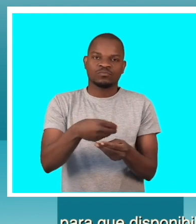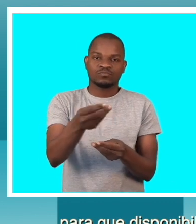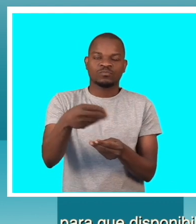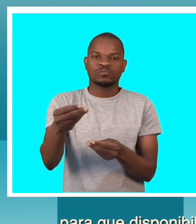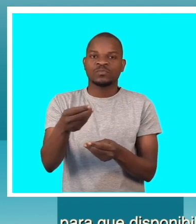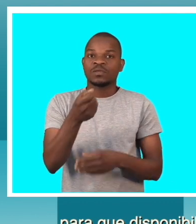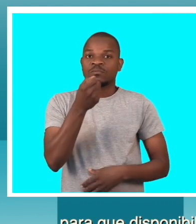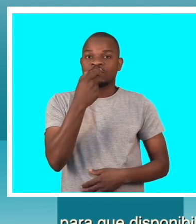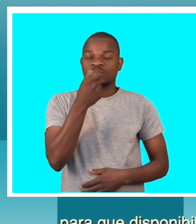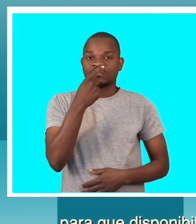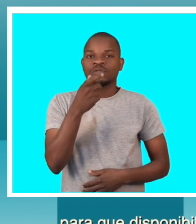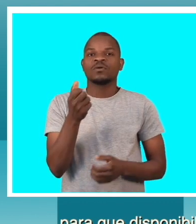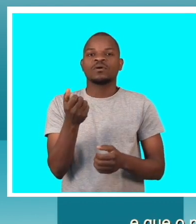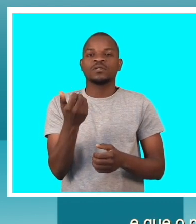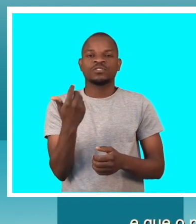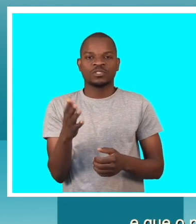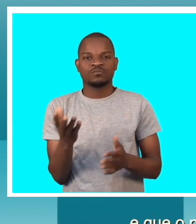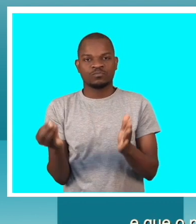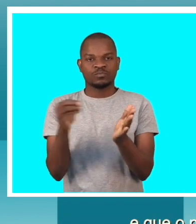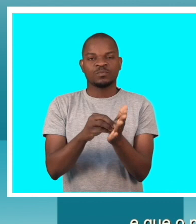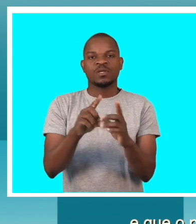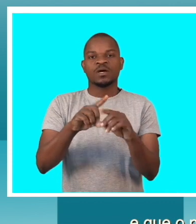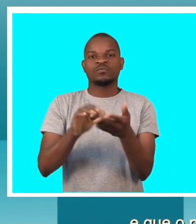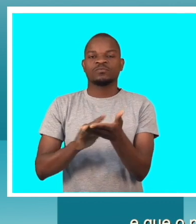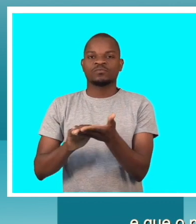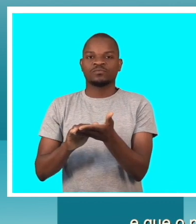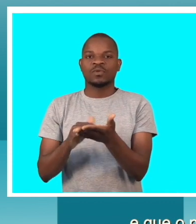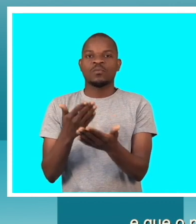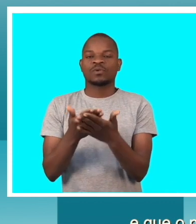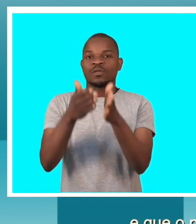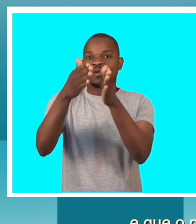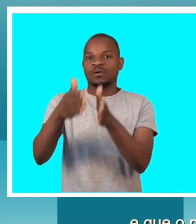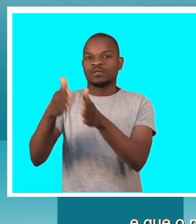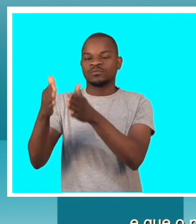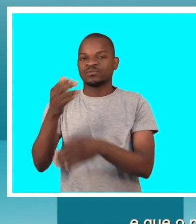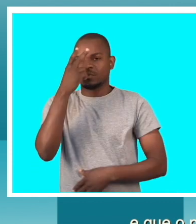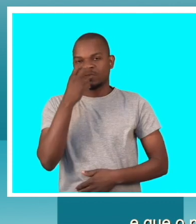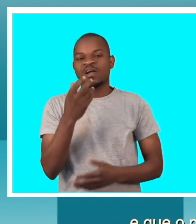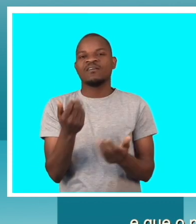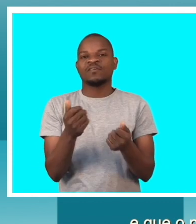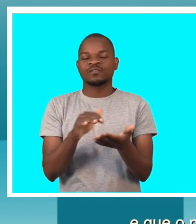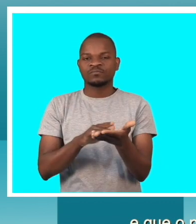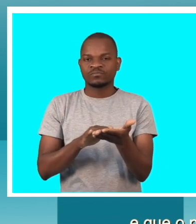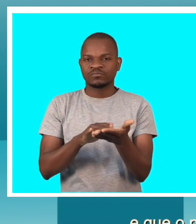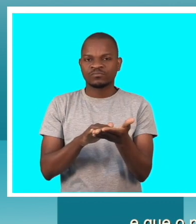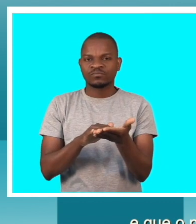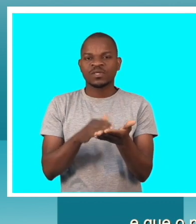grafia braile e que o paciente com problema de visão possa saber interpretar exatamente qual é o